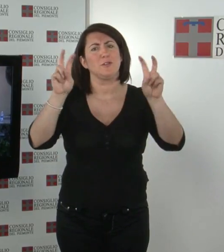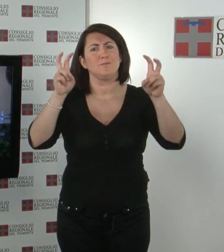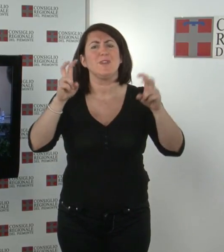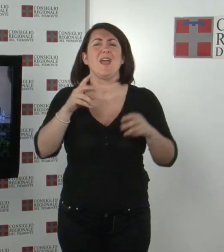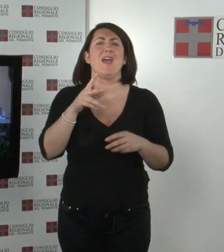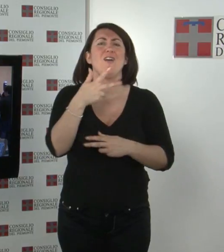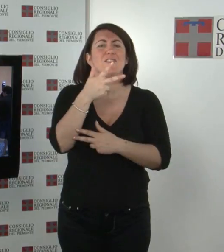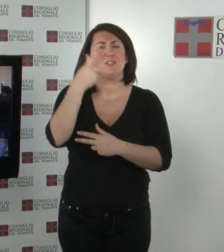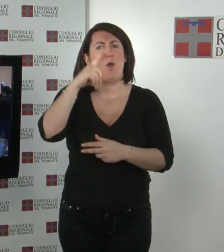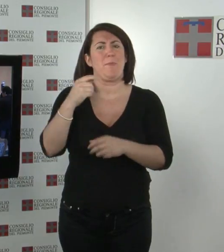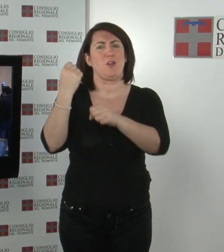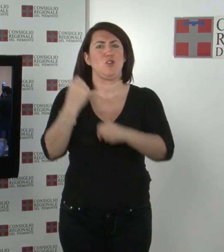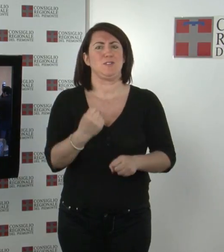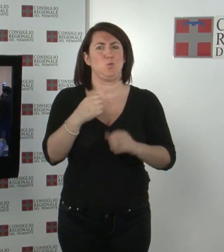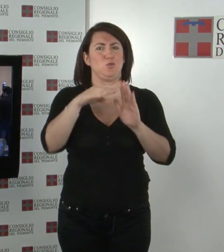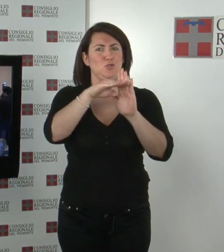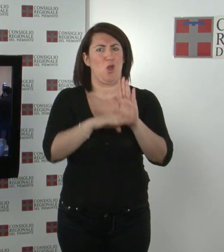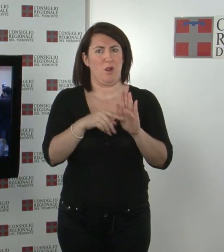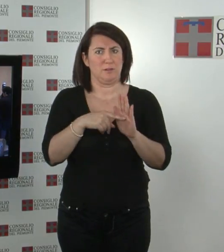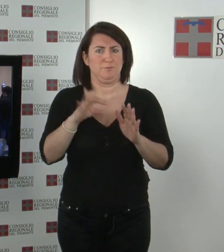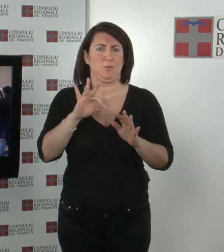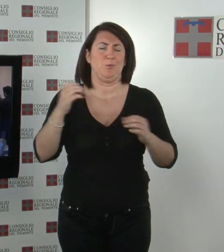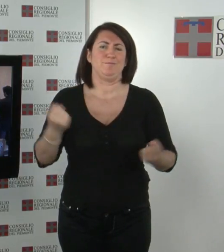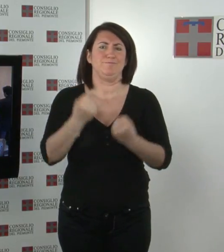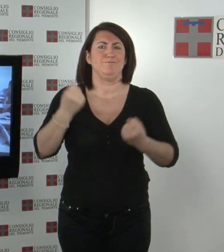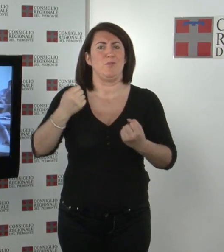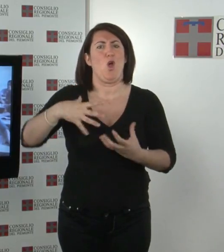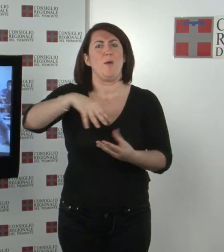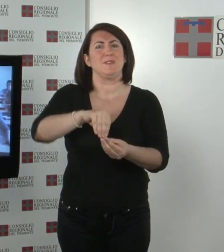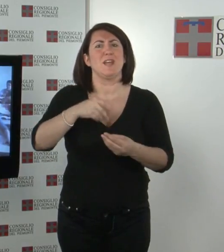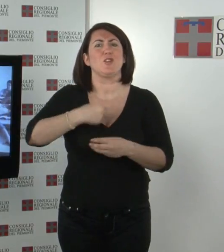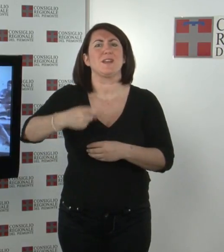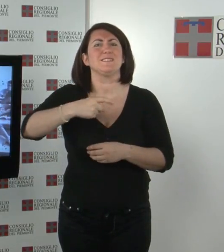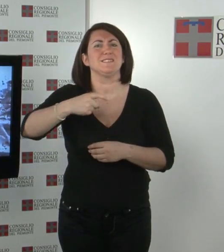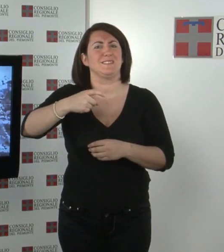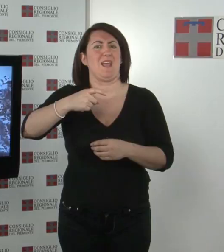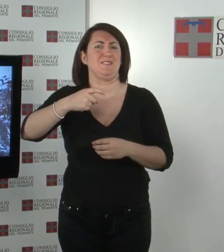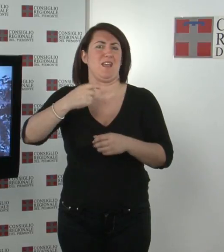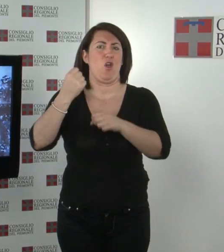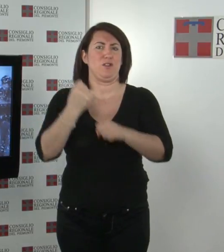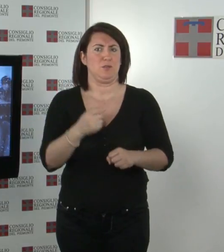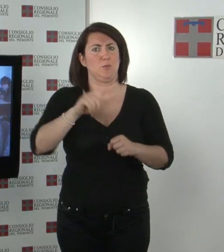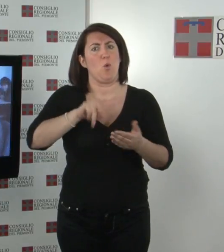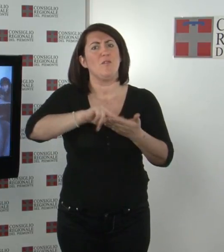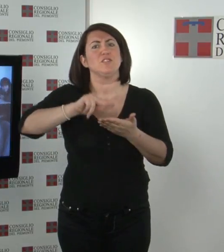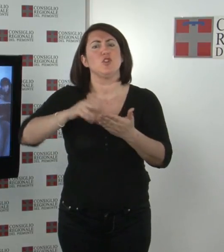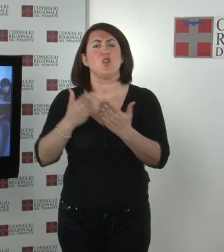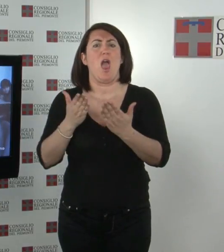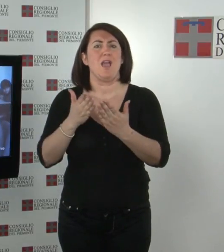promosso dal Consiglio regionale, Comitato Resistenza e Costituzione e dall'Ufficio Scolastico regionale. L'iniziativa diretta agli studenti delle scuole